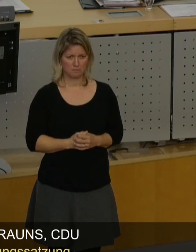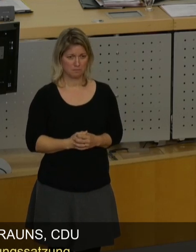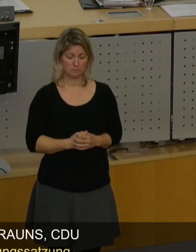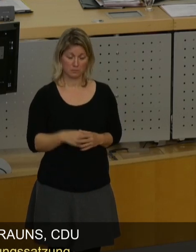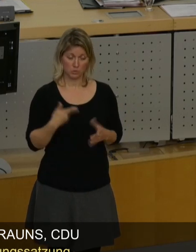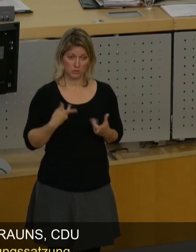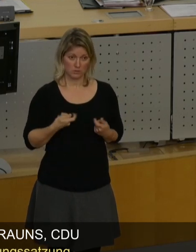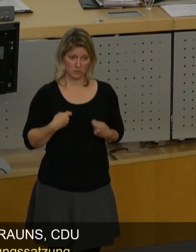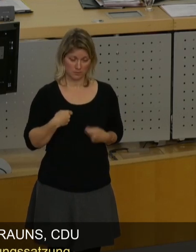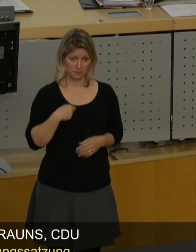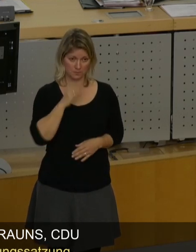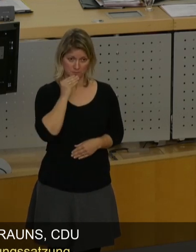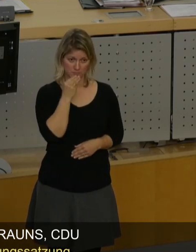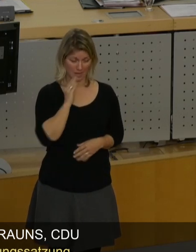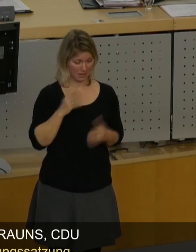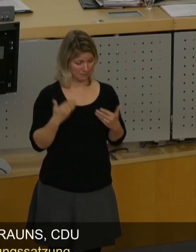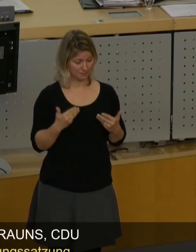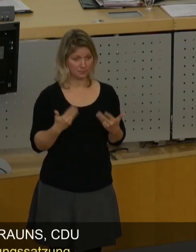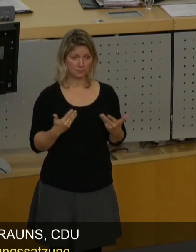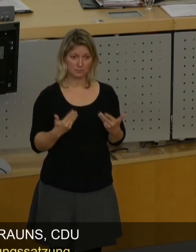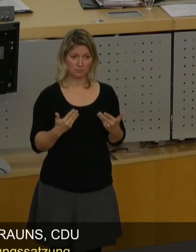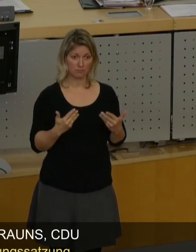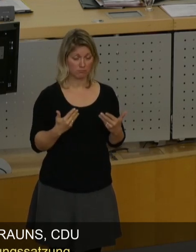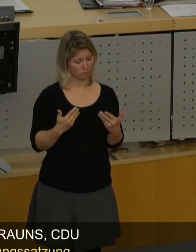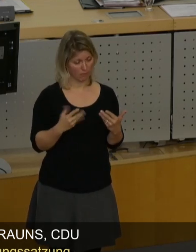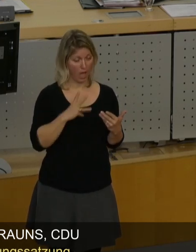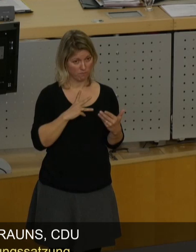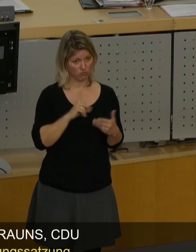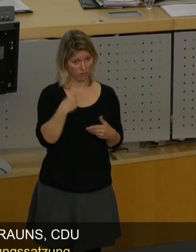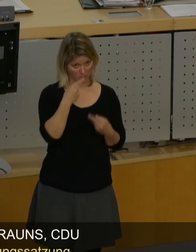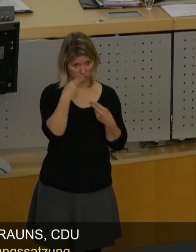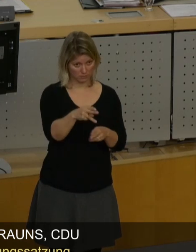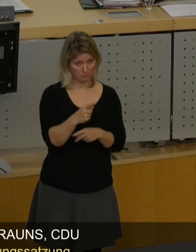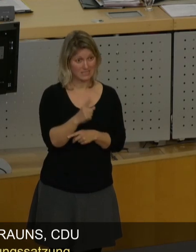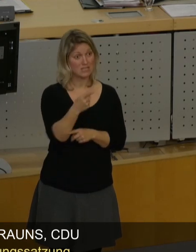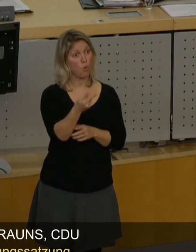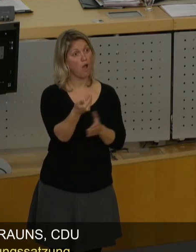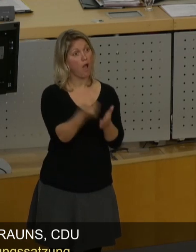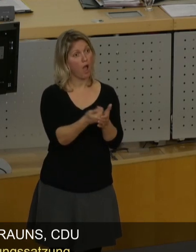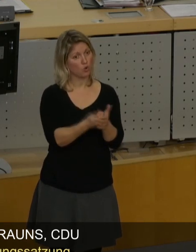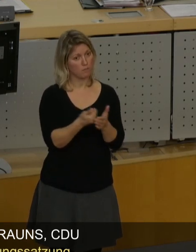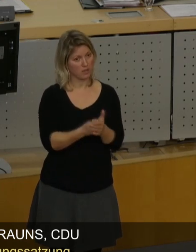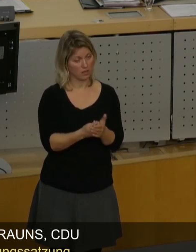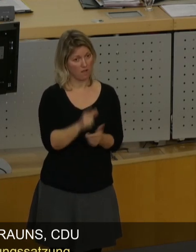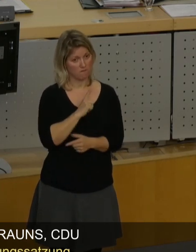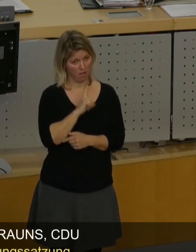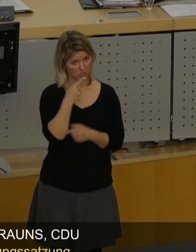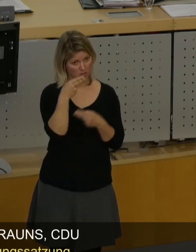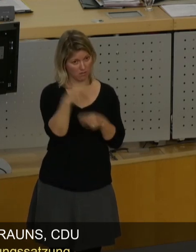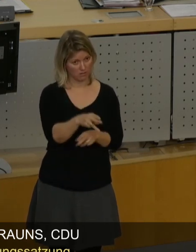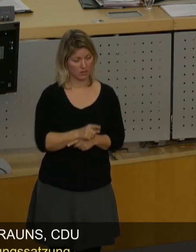mich jetzt, aber das fällt auf Sie zurück. Diese Argumentation fällt auf Sie zurück und